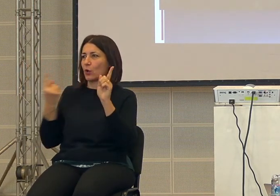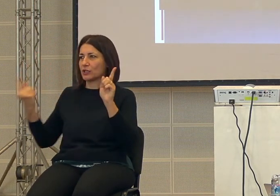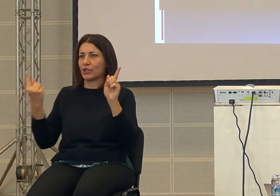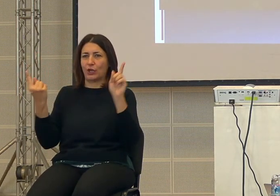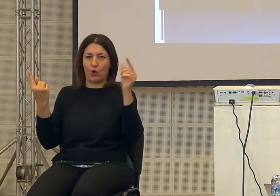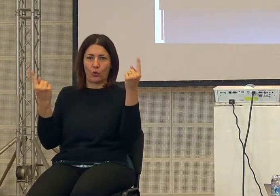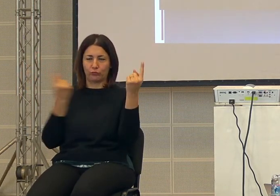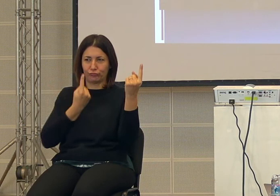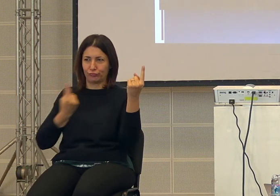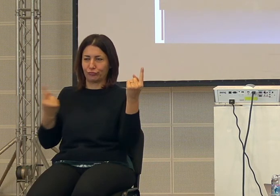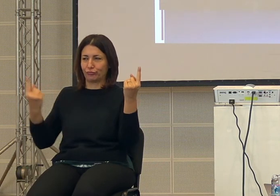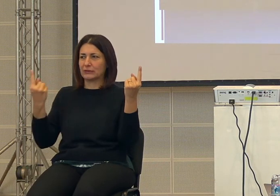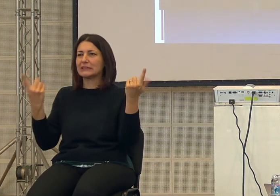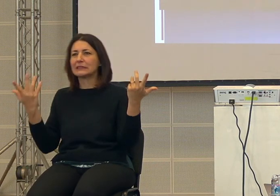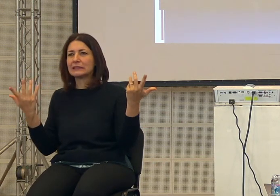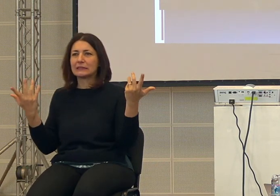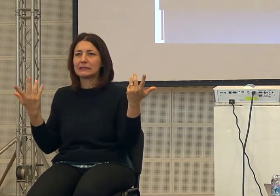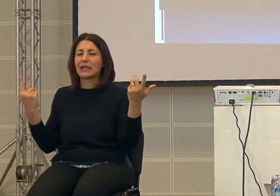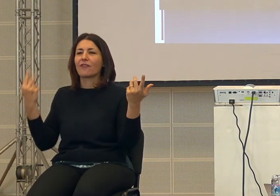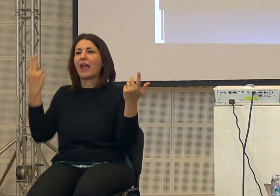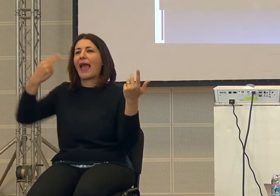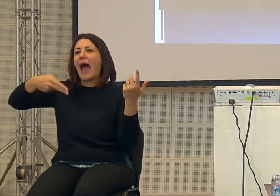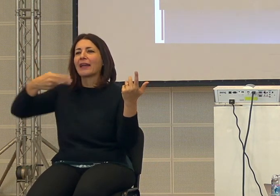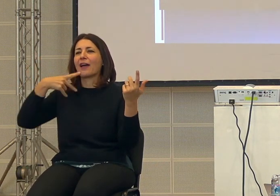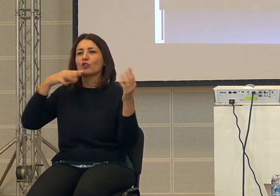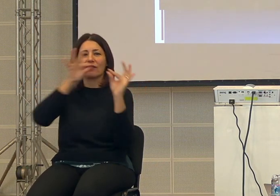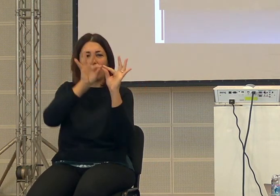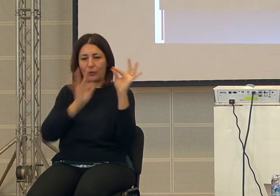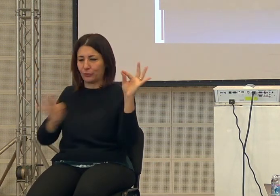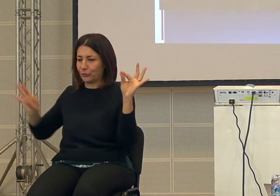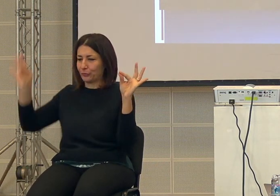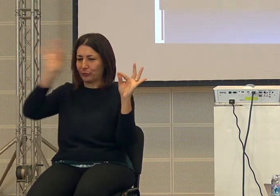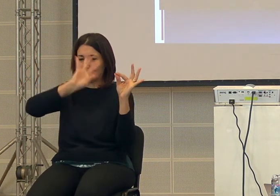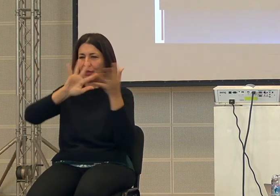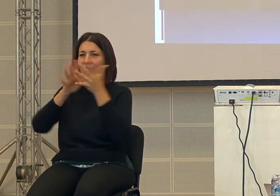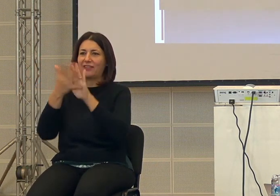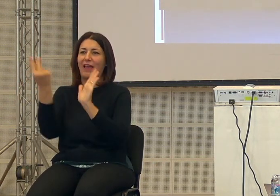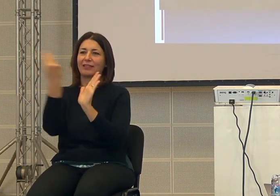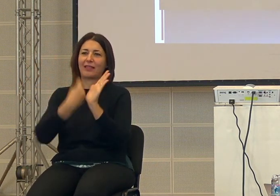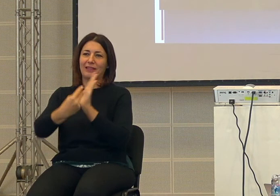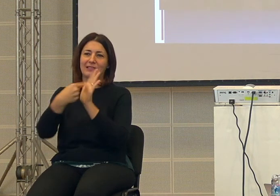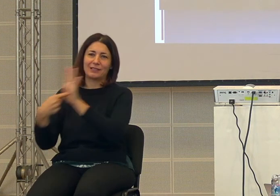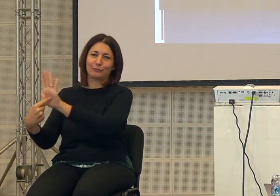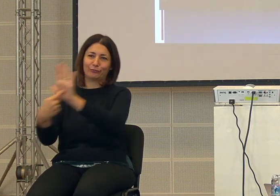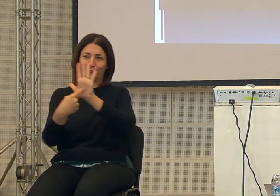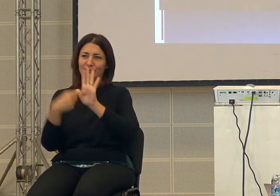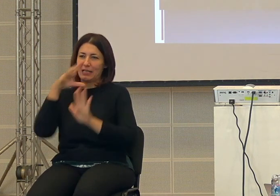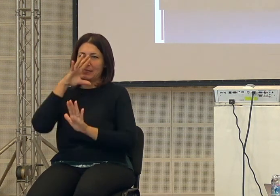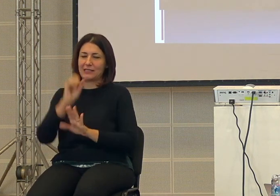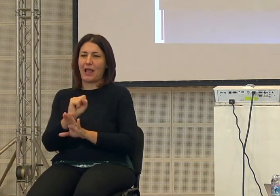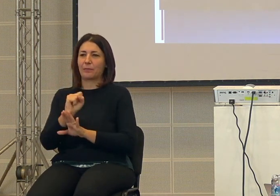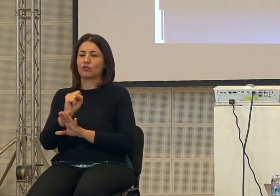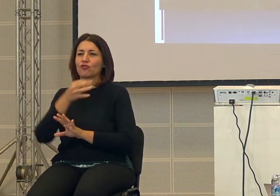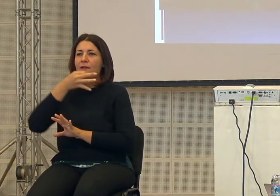non si mentre Arari unisce i punti ed emerge il disegno direi che questa è la capacità di Arari